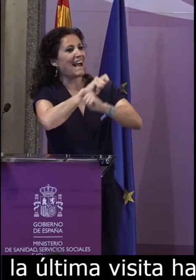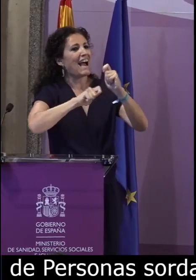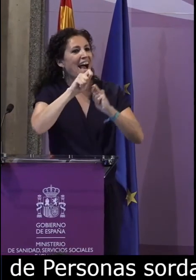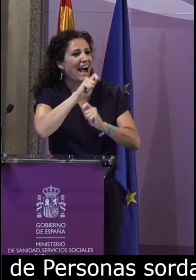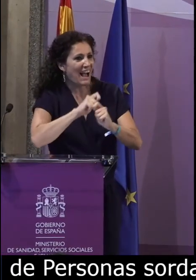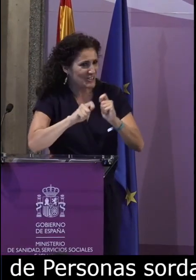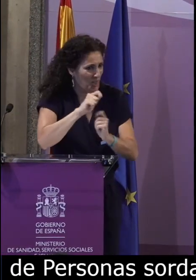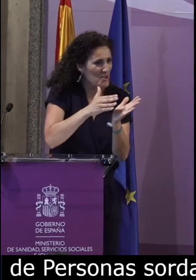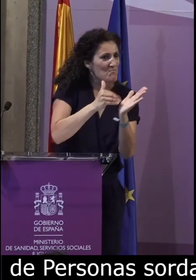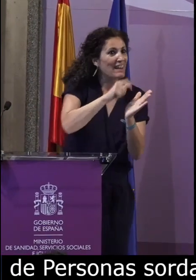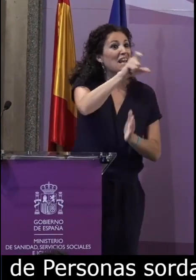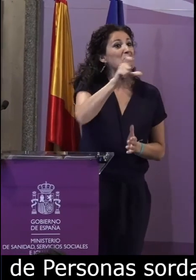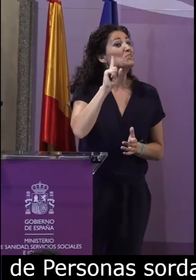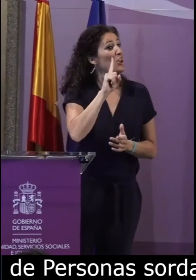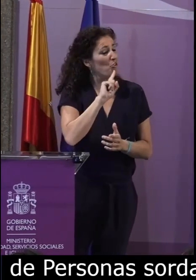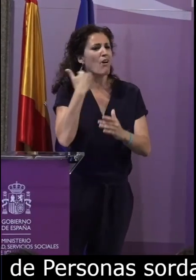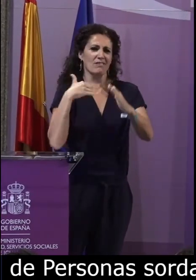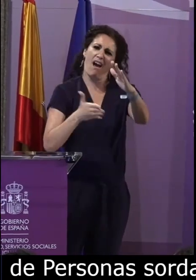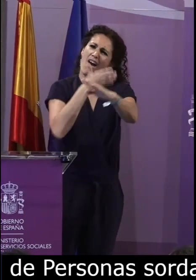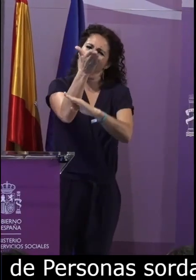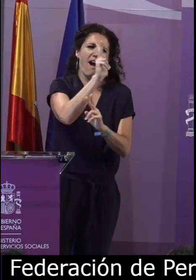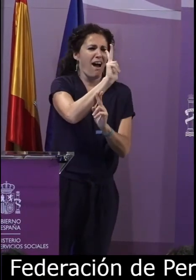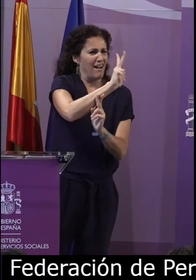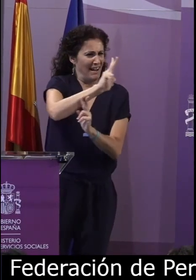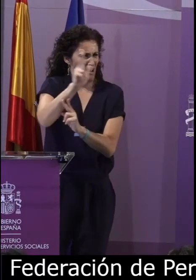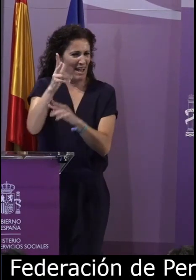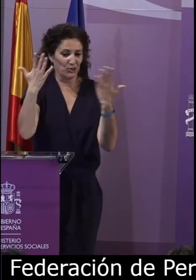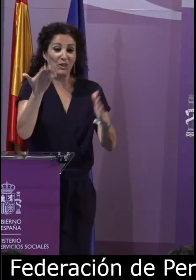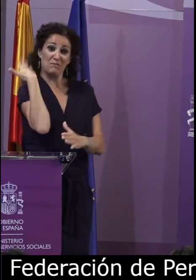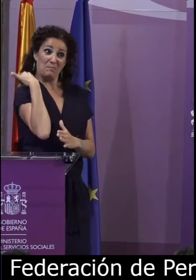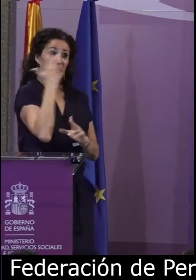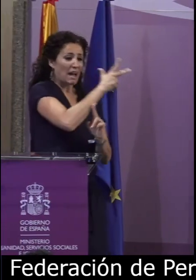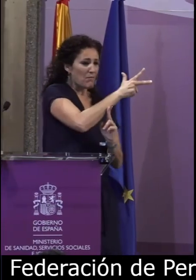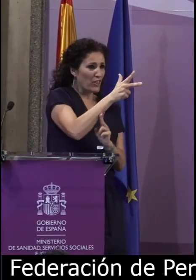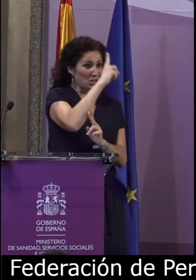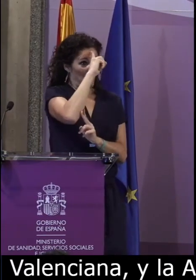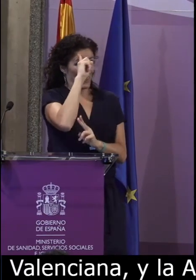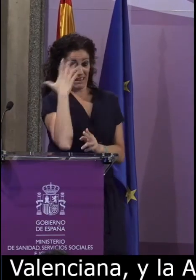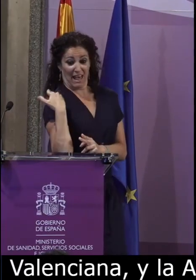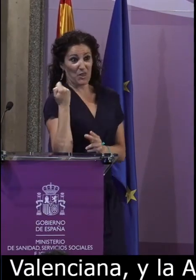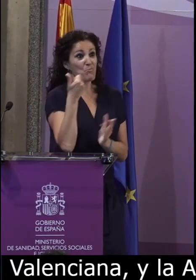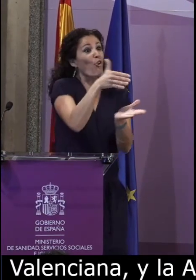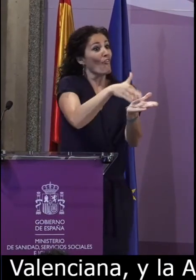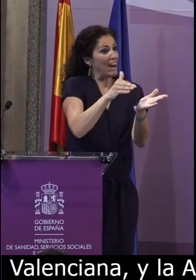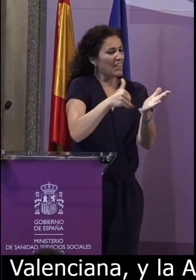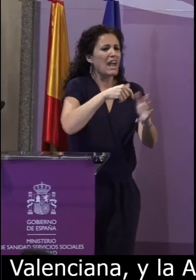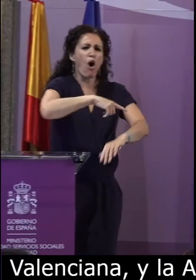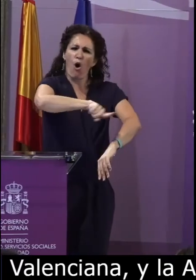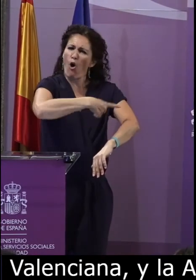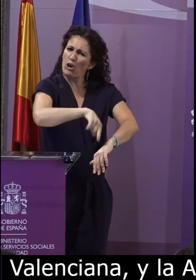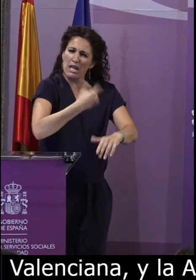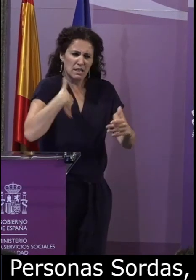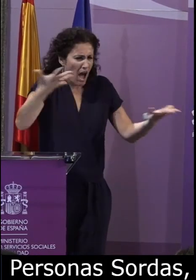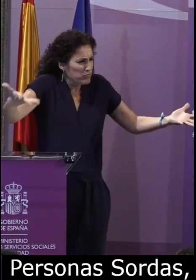Comunidad Valenciana y la Asociación Valenciana de Personas Sordas, donde se han realizado estas grabaciones. Ambas